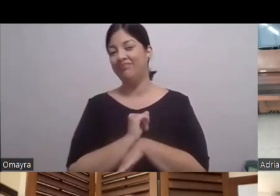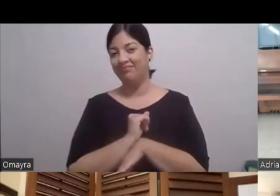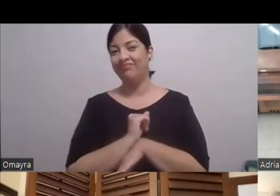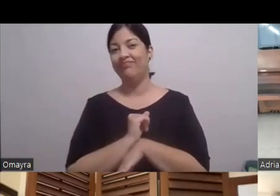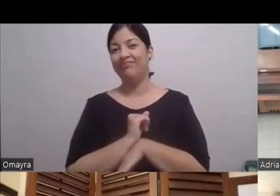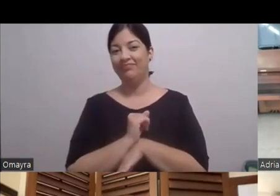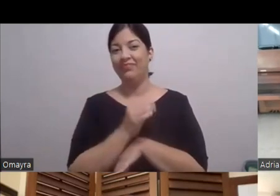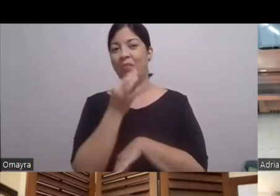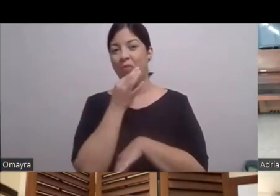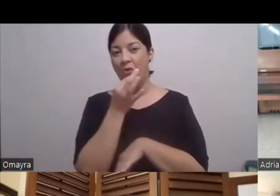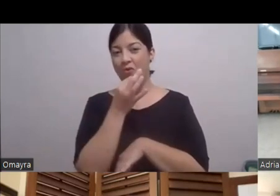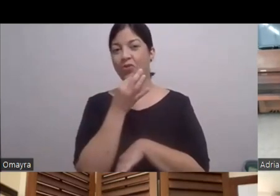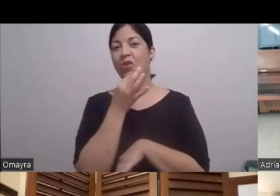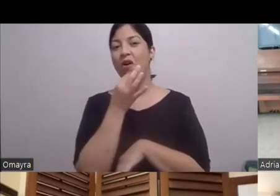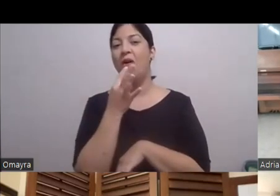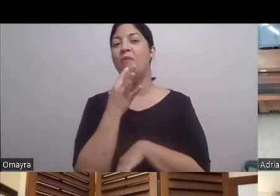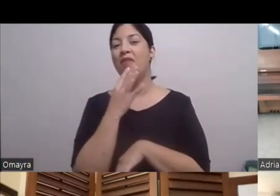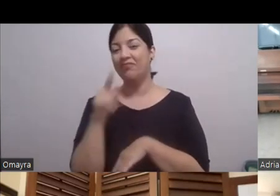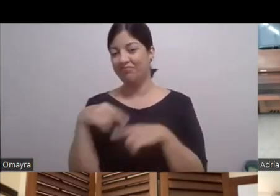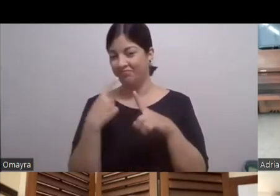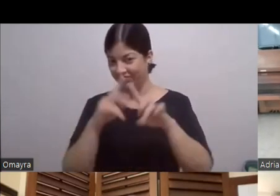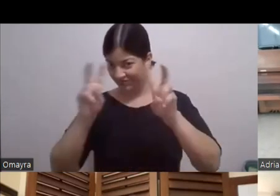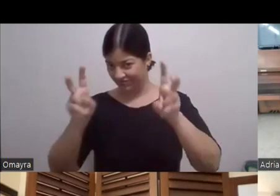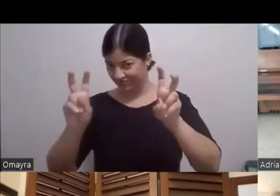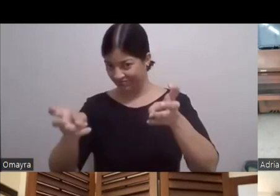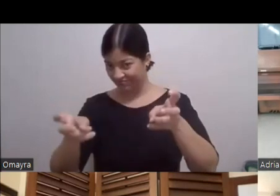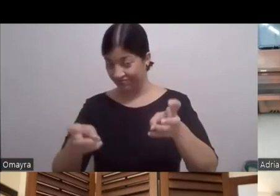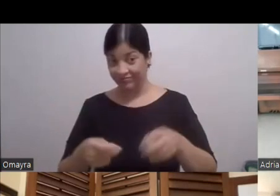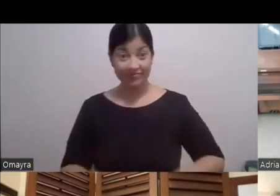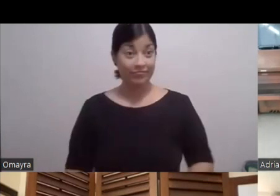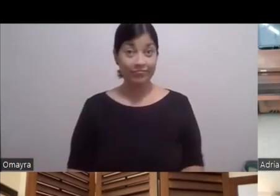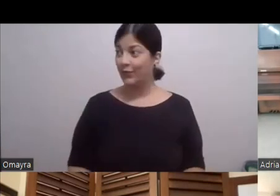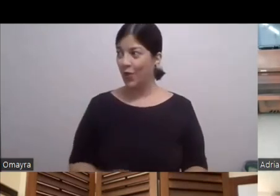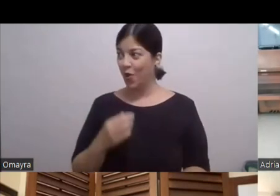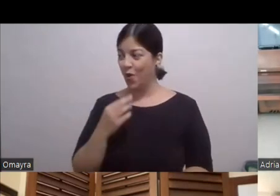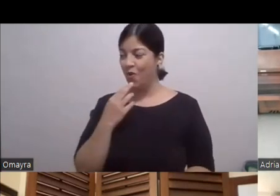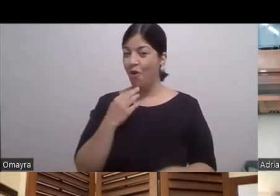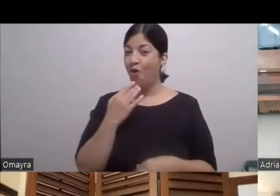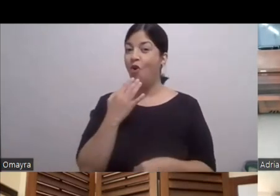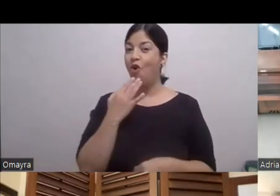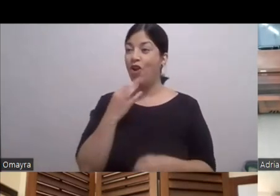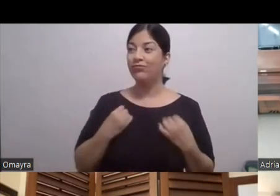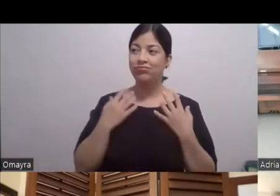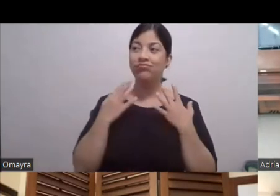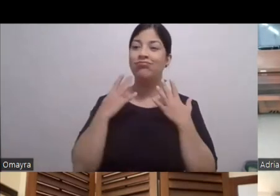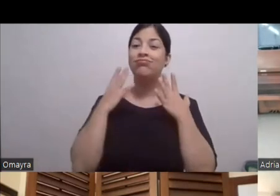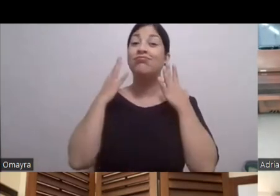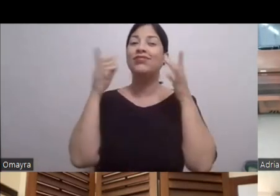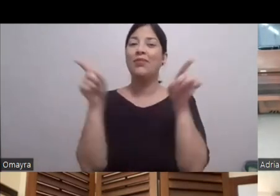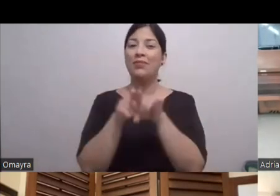Próximamente Hablaremos del tema Mira que se le suben Los colores A Néstor también Mira Para que decía Que no se podía Colorar a